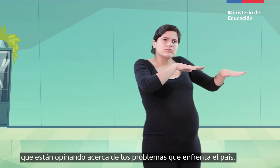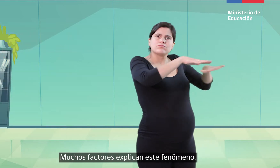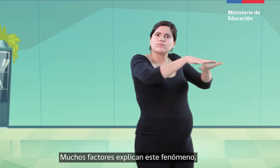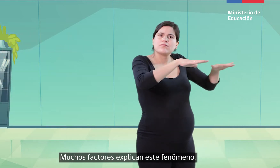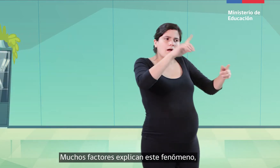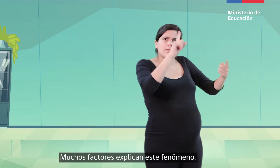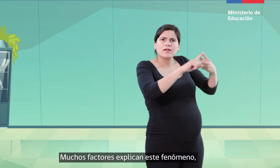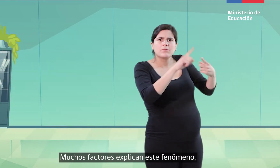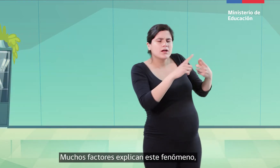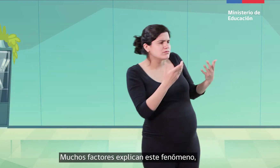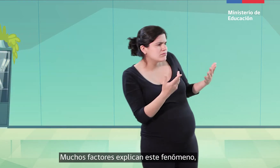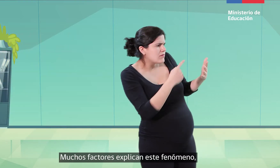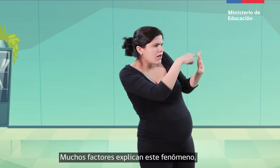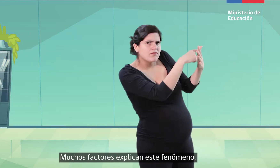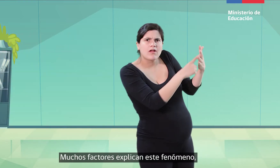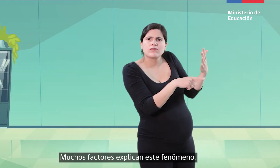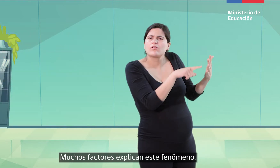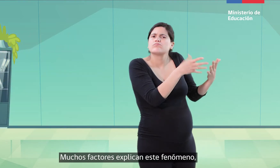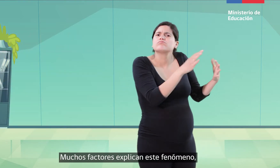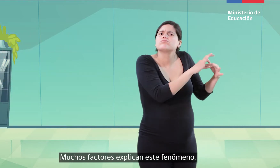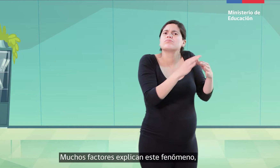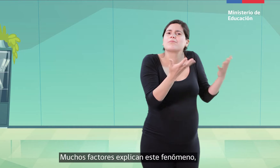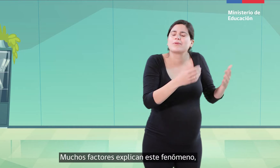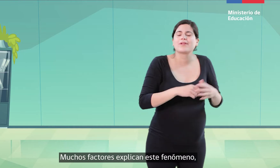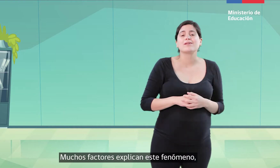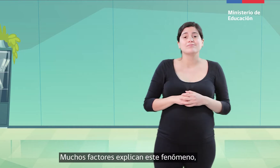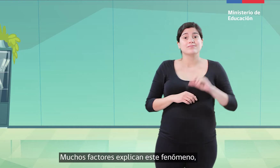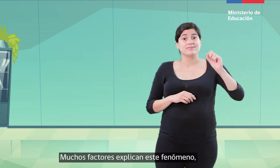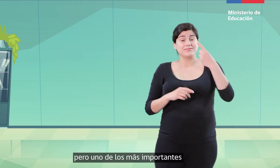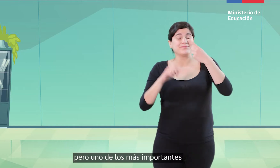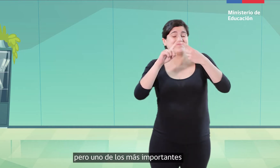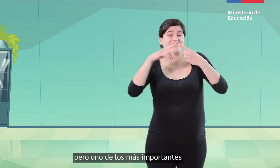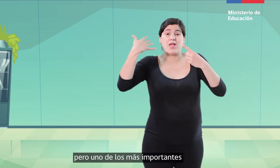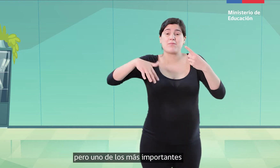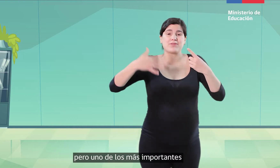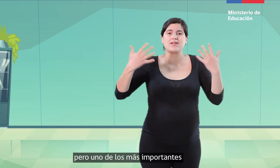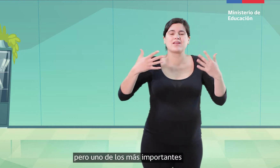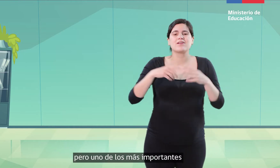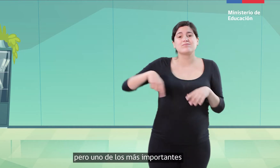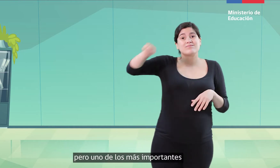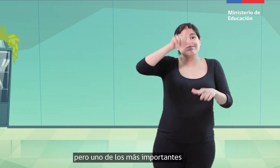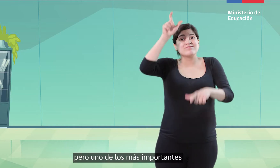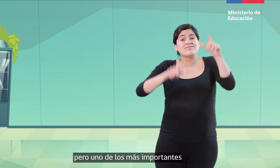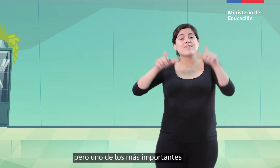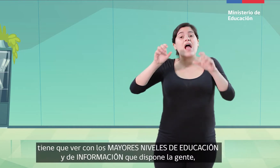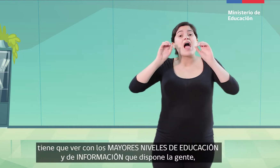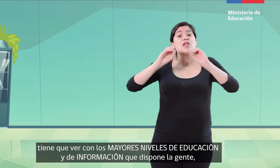Muchos factores explican este fenómeno, pero uno de los más importantes tiene que